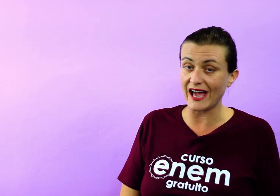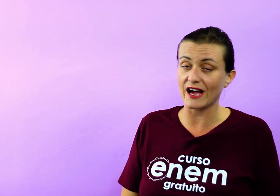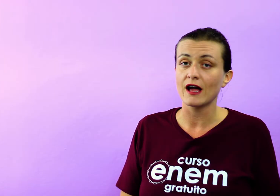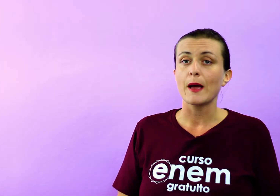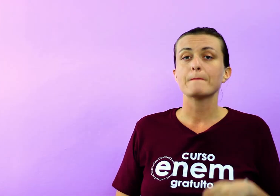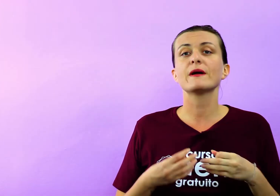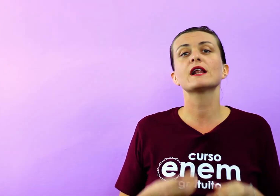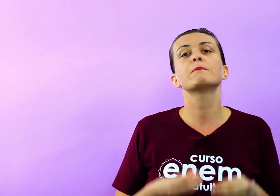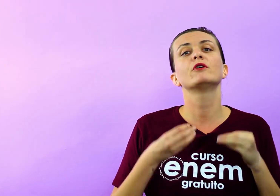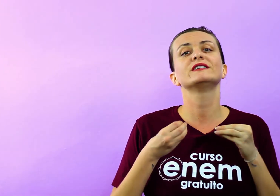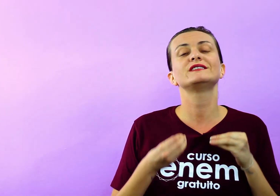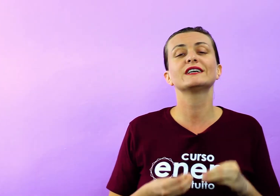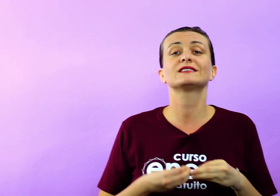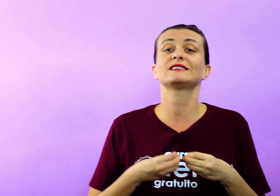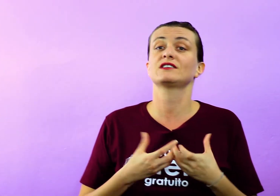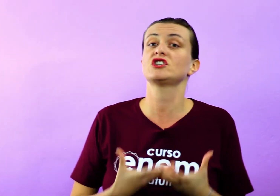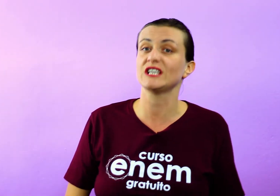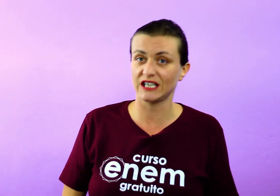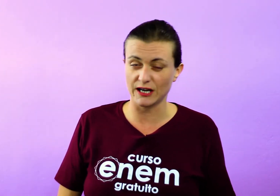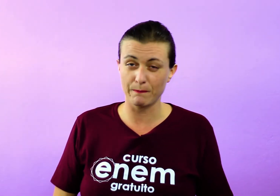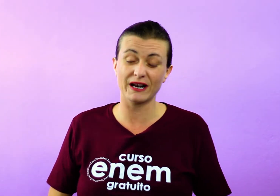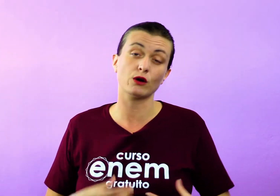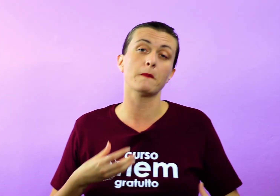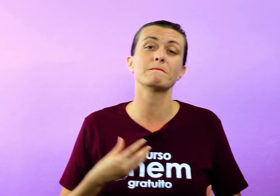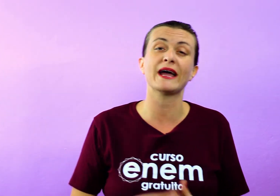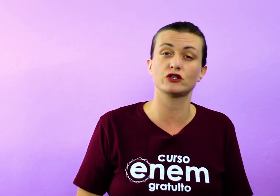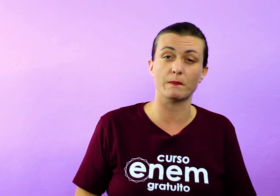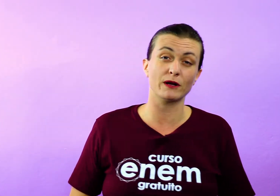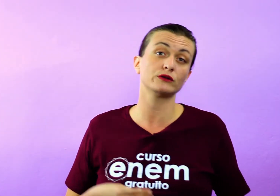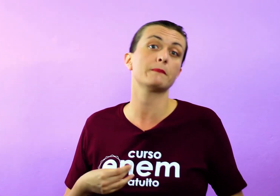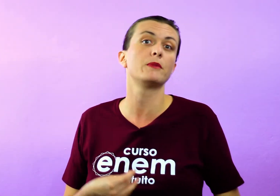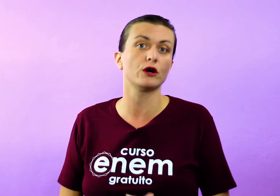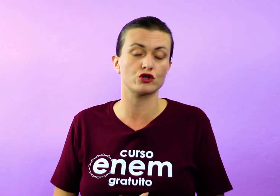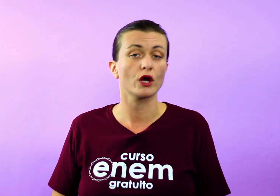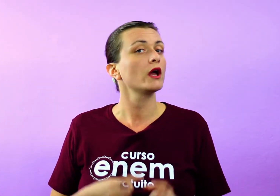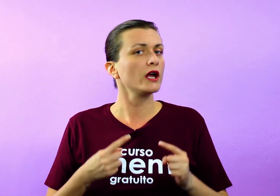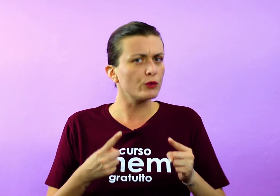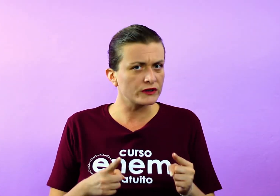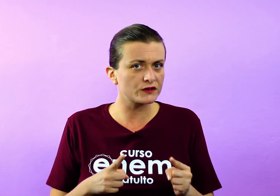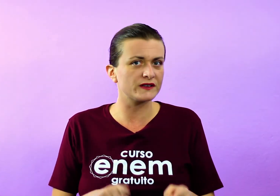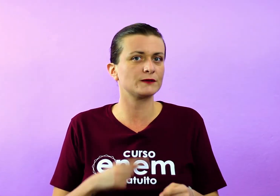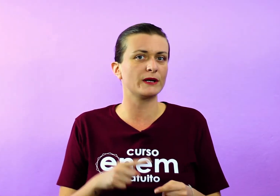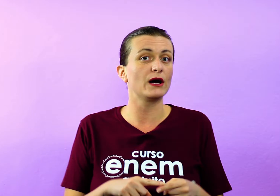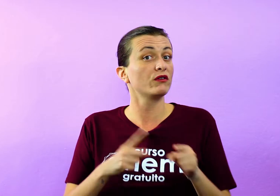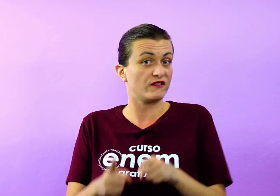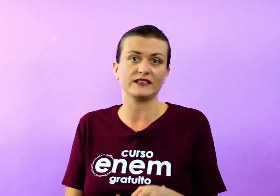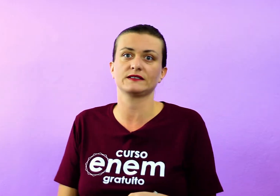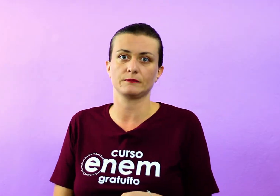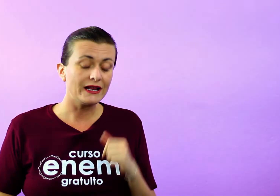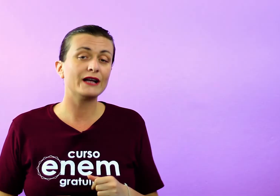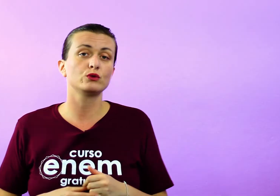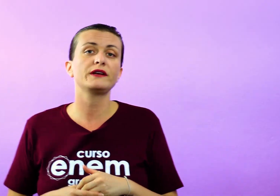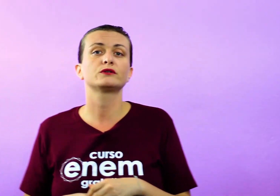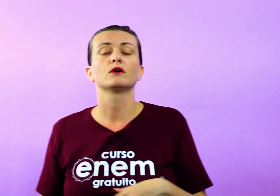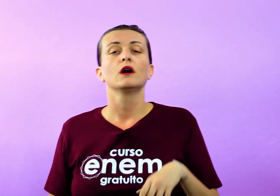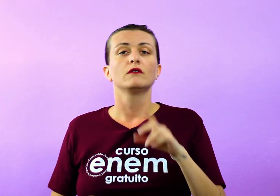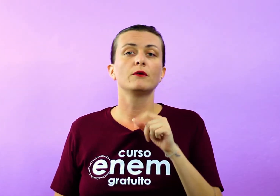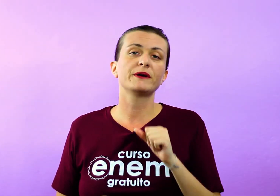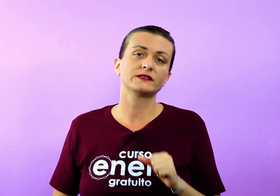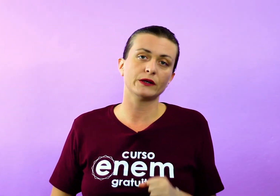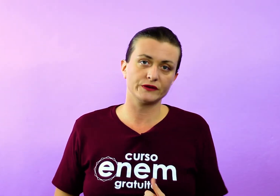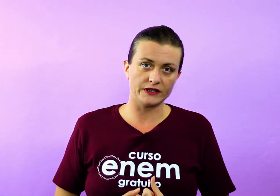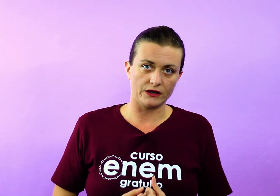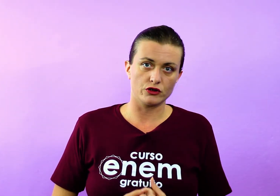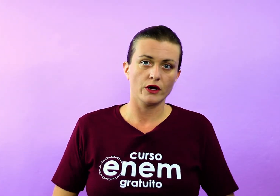de Matos Guerra pela poesia satírica, pela comédia, pelo deboche e, muitas vezes, pela ofensa. Dado isso,